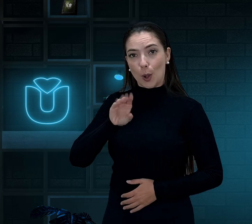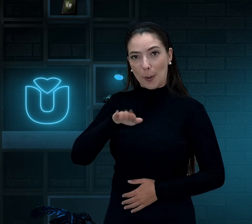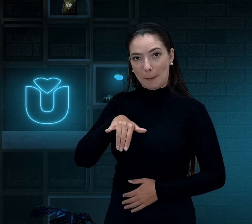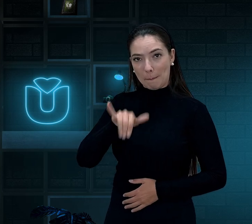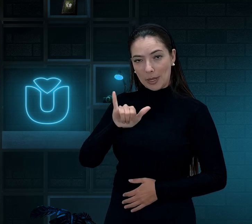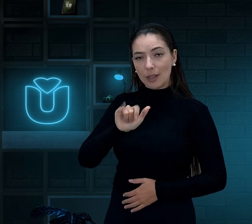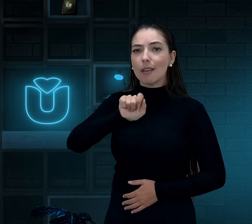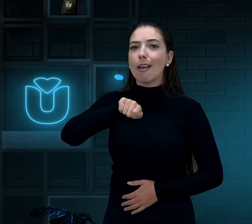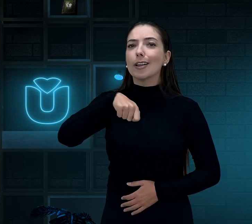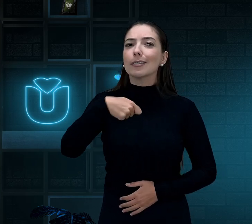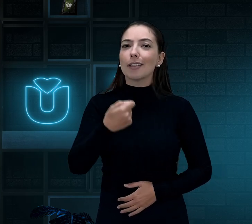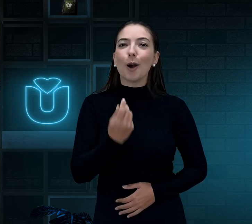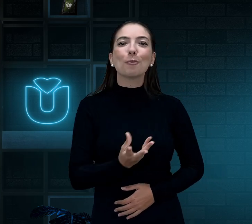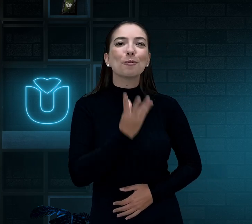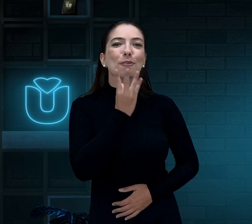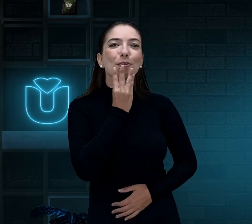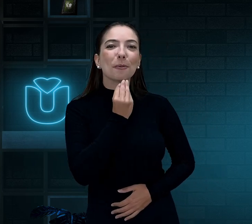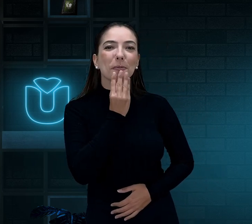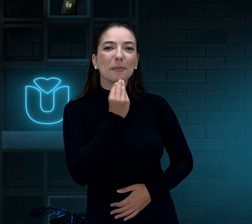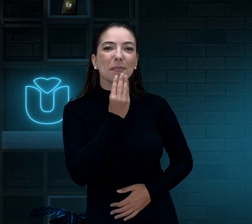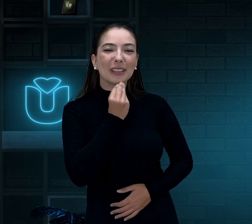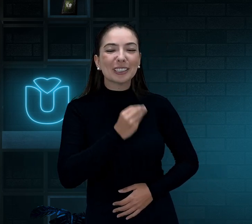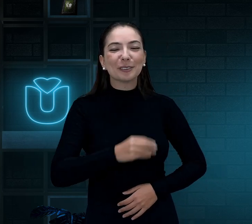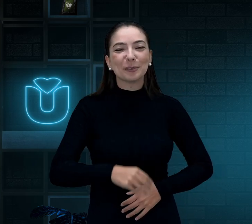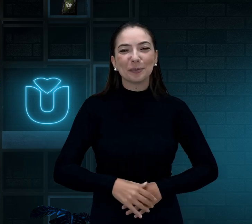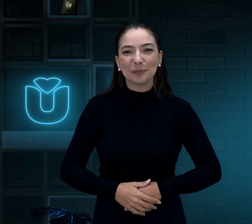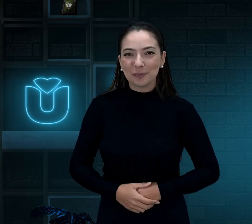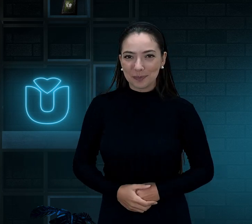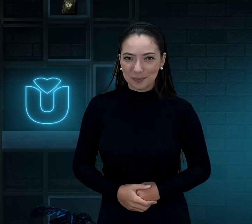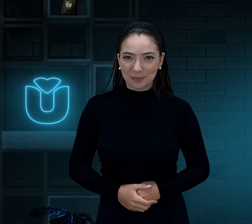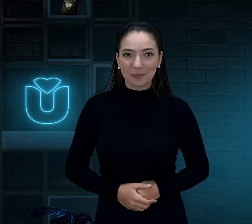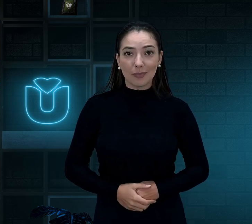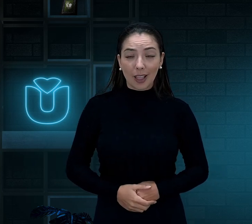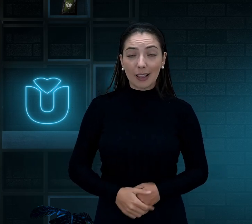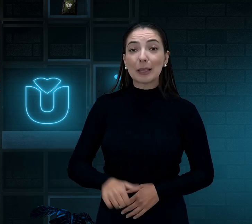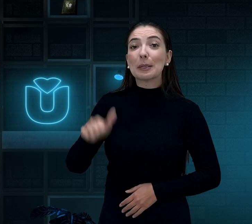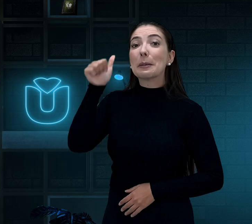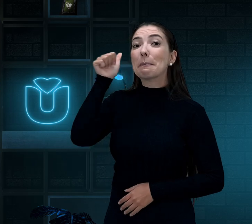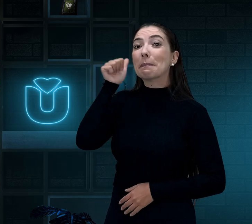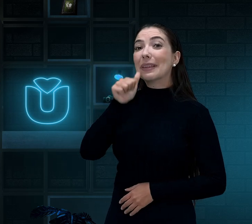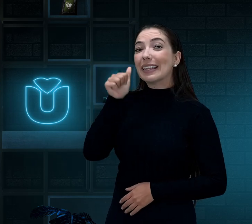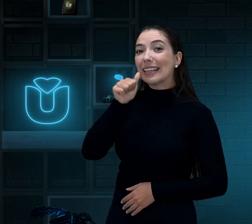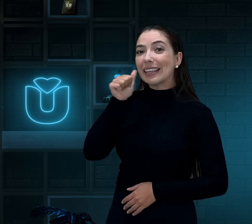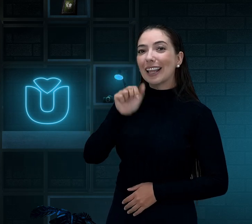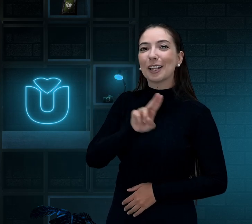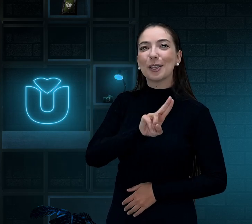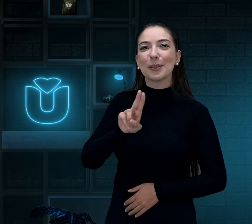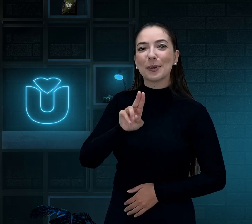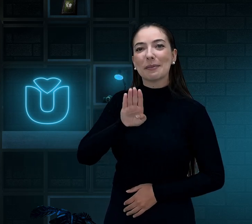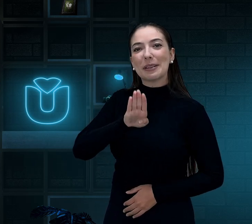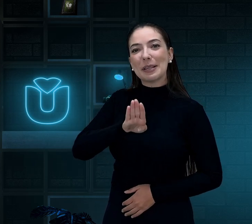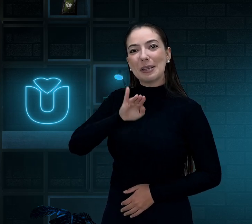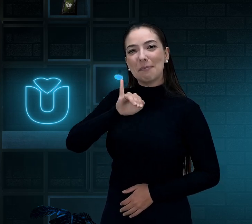Tobi. Esse é o sinal dele. E o nome da minha cachorrinha é Bia.